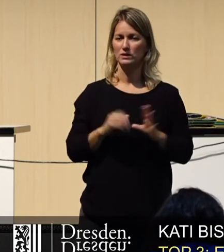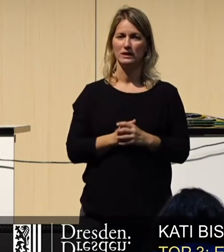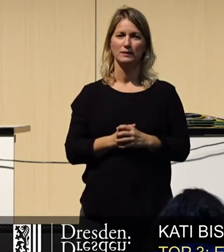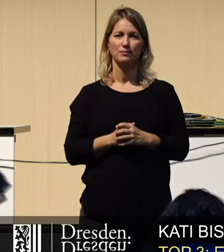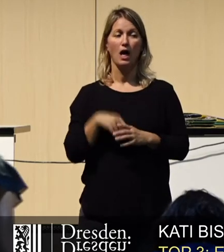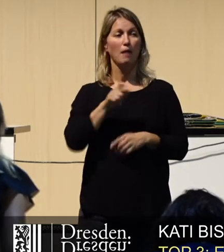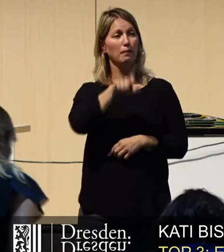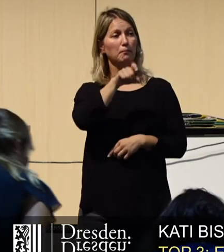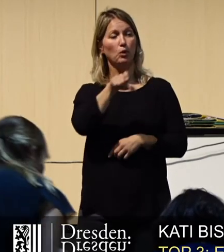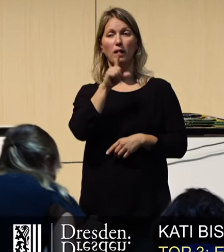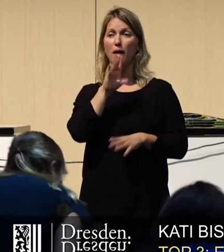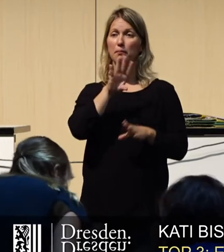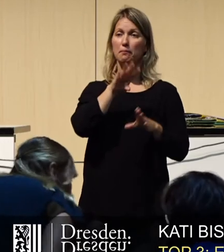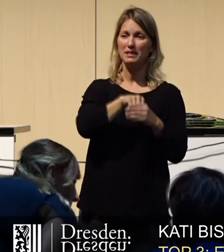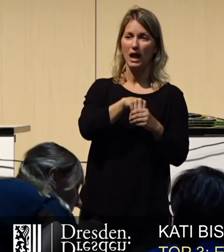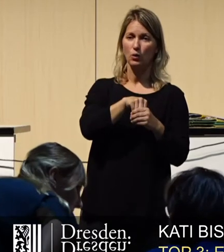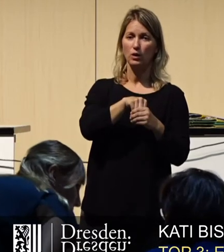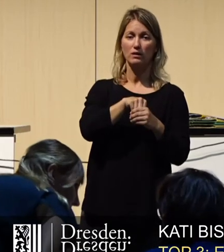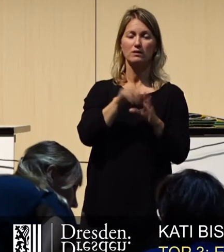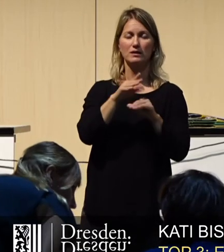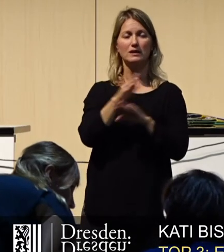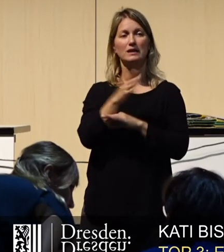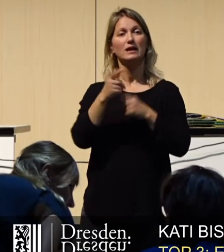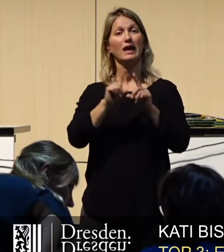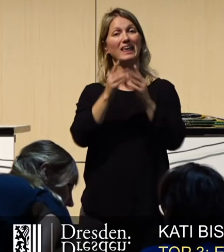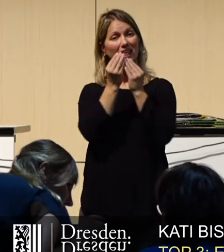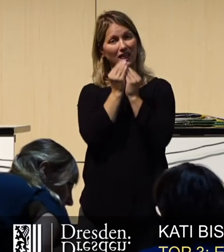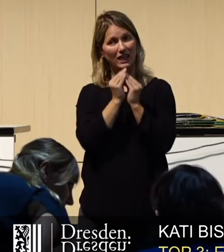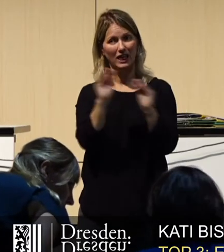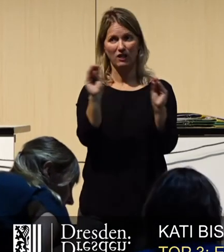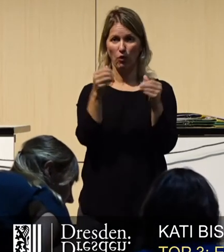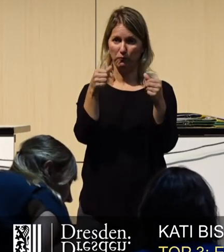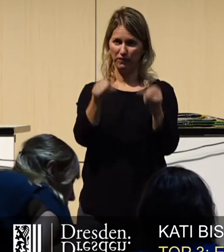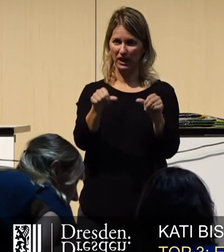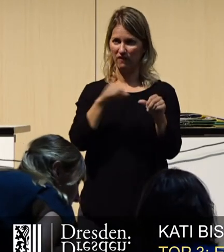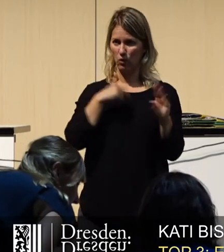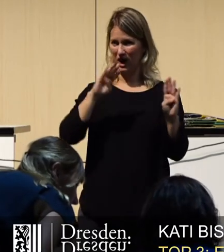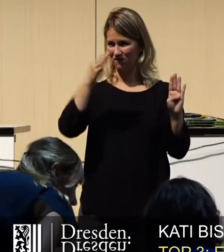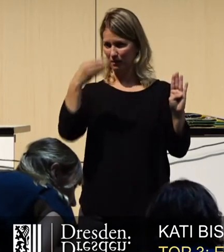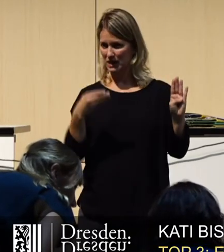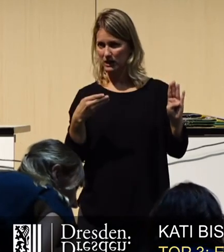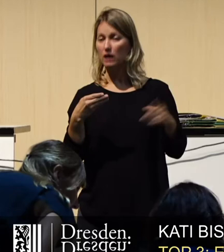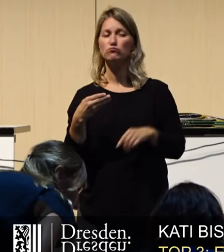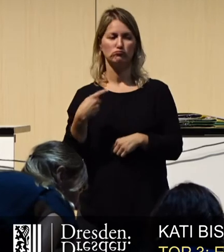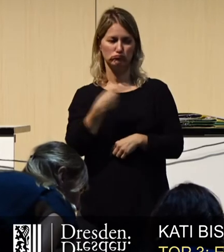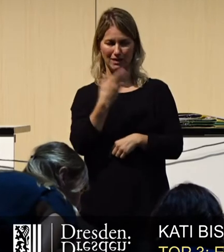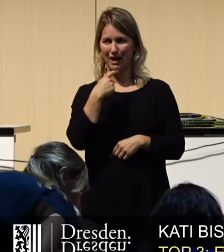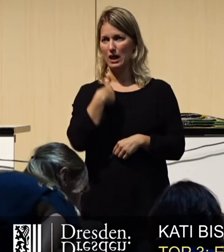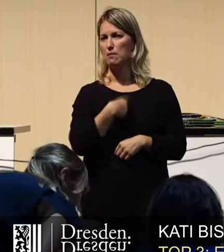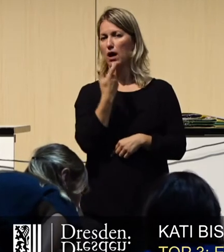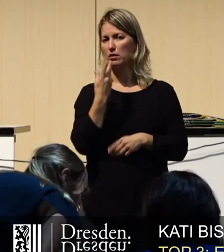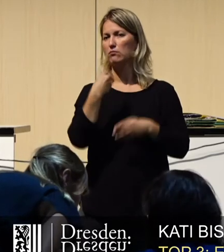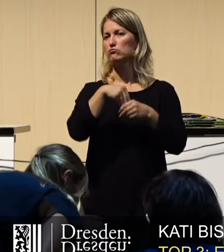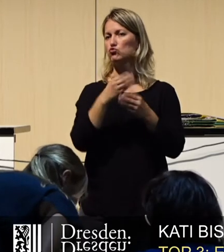Informationspflicht auf der Webseite ist ja Herr Hilbert schon nachgekommen und er hat auch schon eine